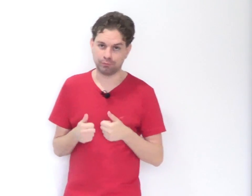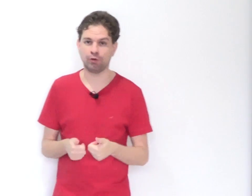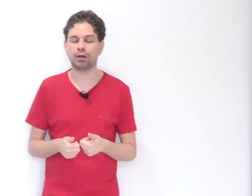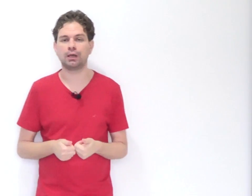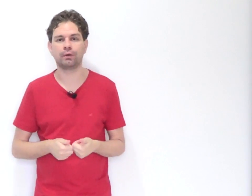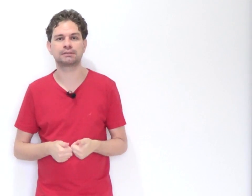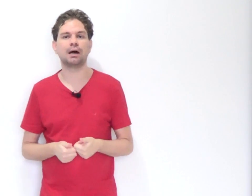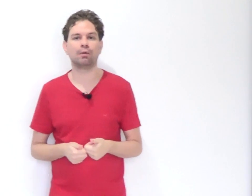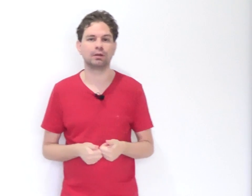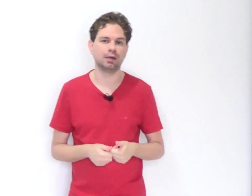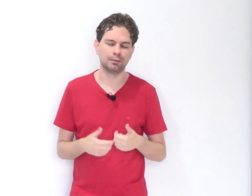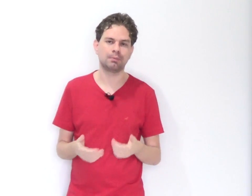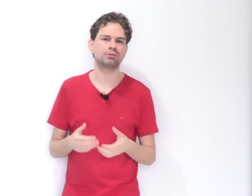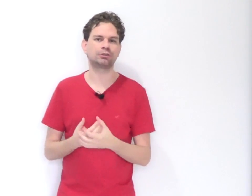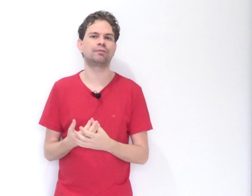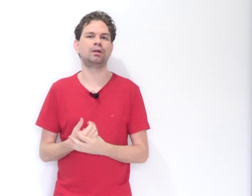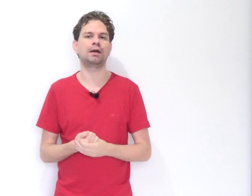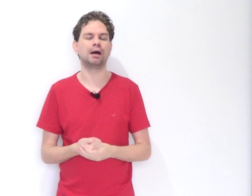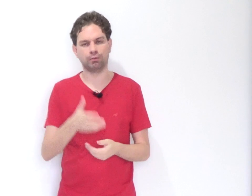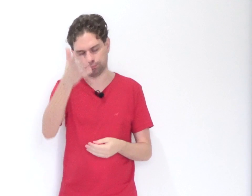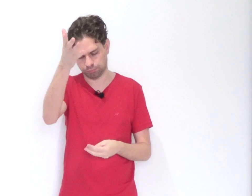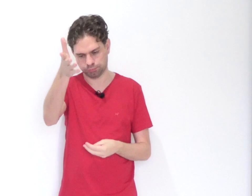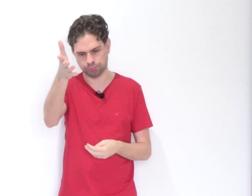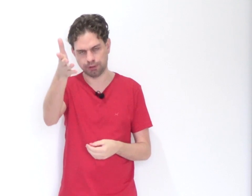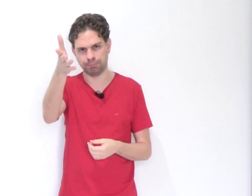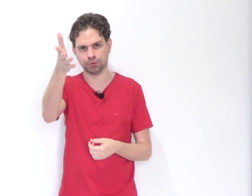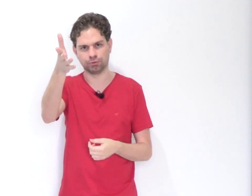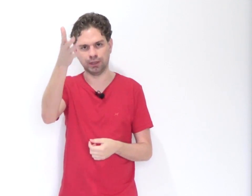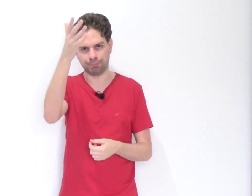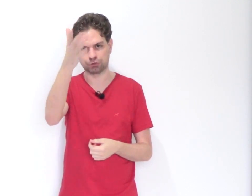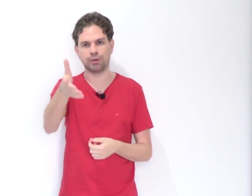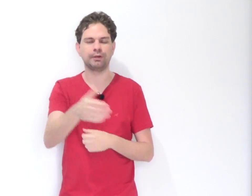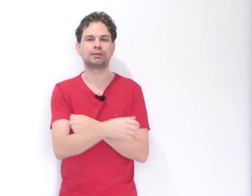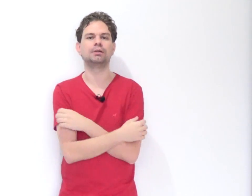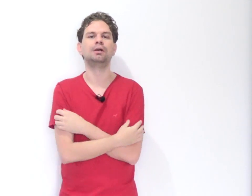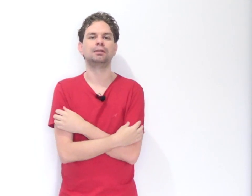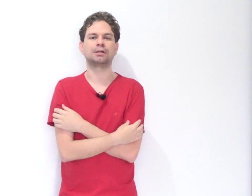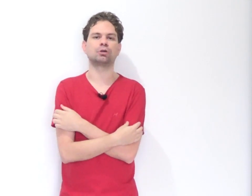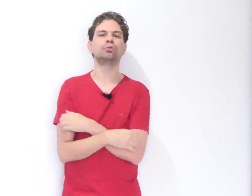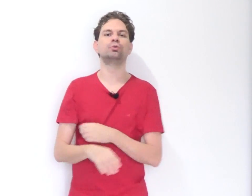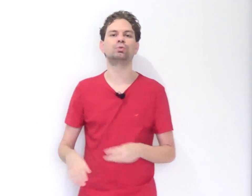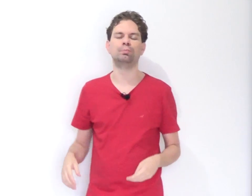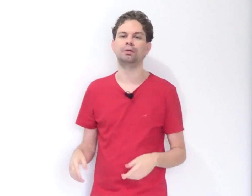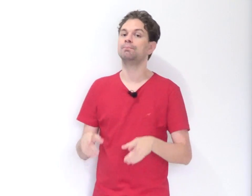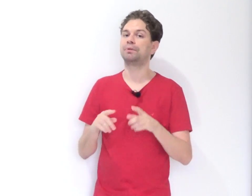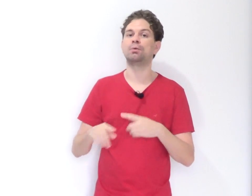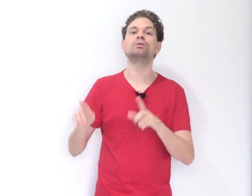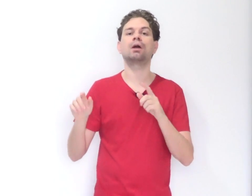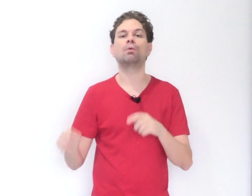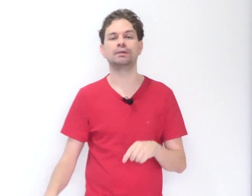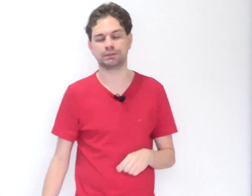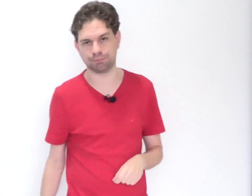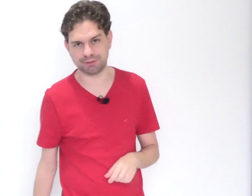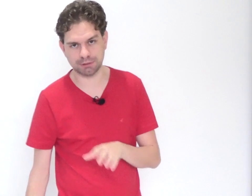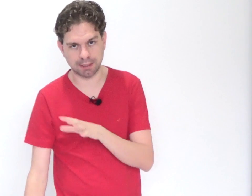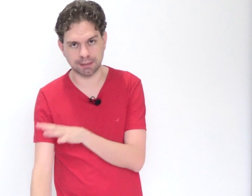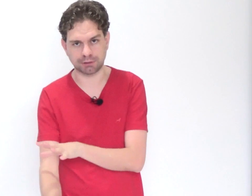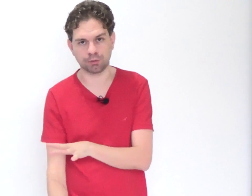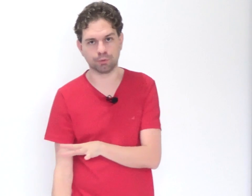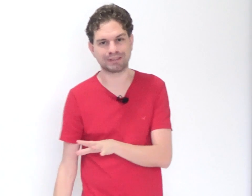Foi rock and roll essa aula, né? Mas eu acho que foi legal. Repito, né? Pessoal aí que está só no YouTube. Tem outra coisa. Se você se cadastrar no meu